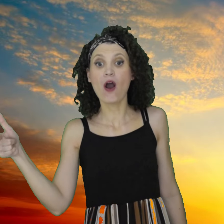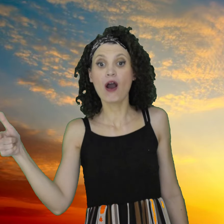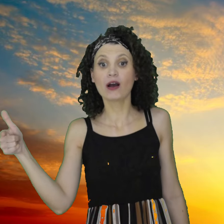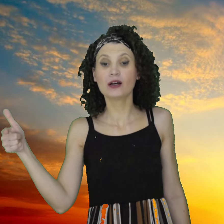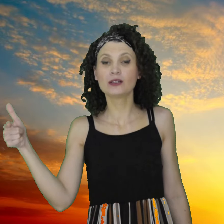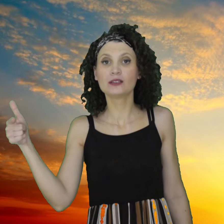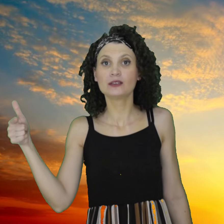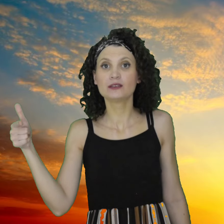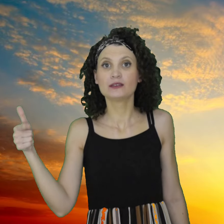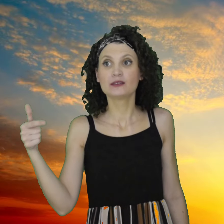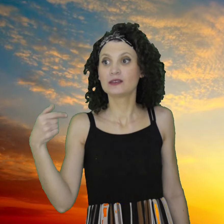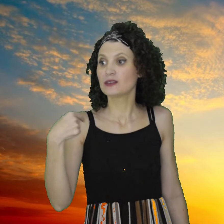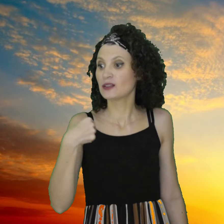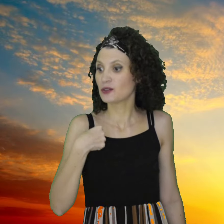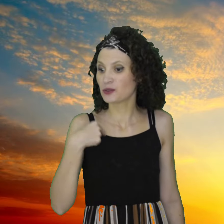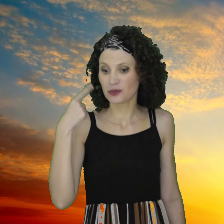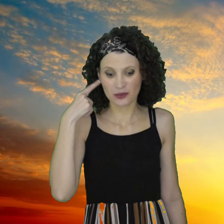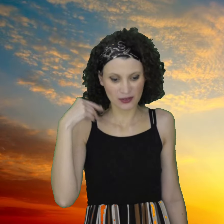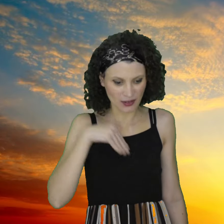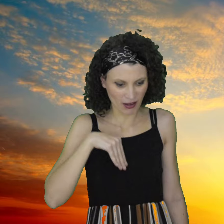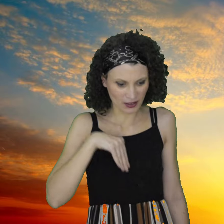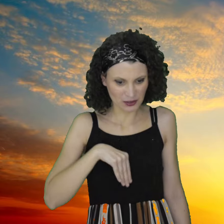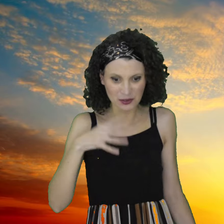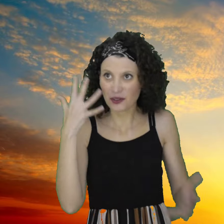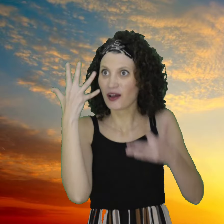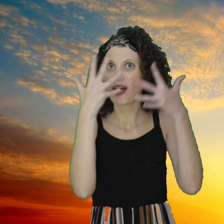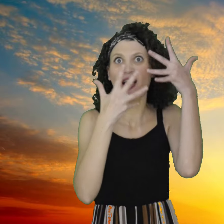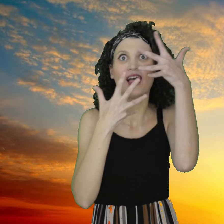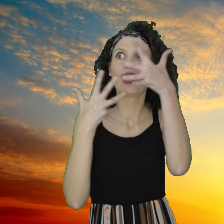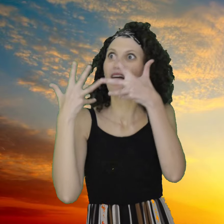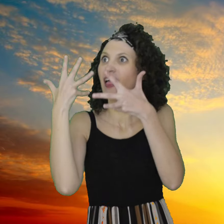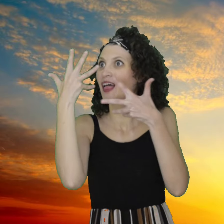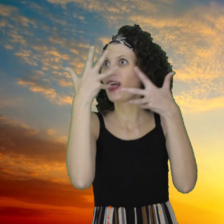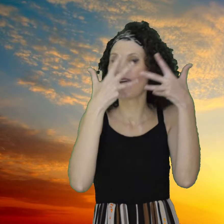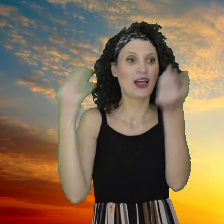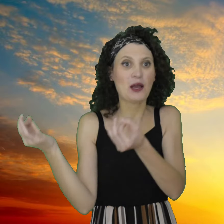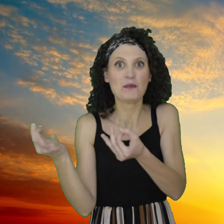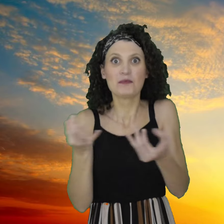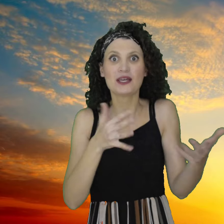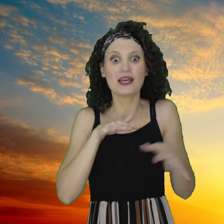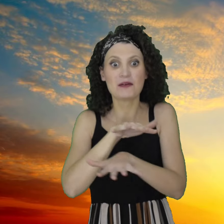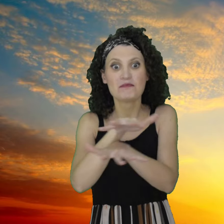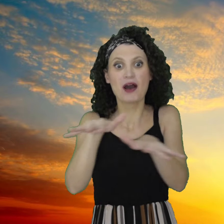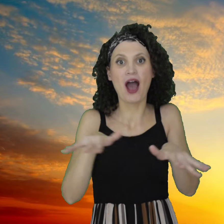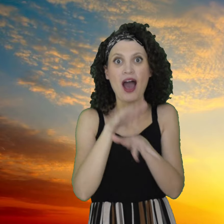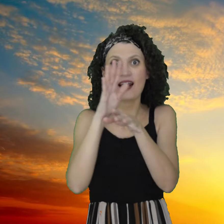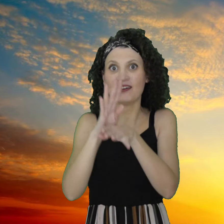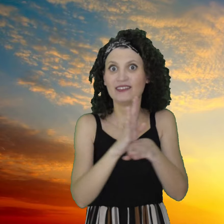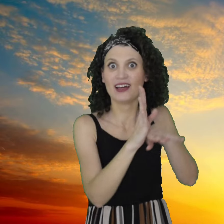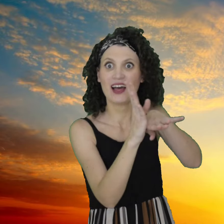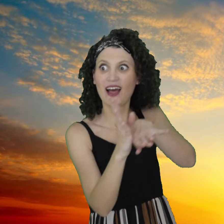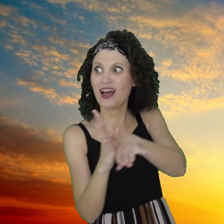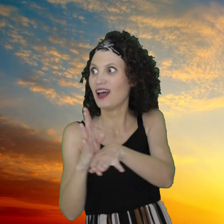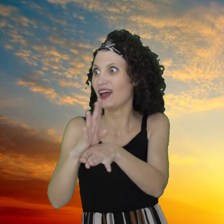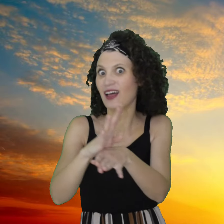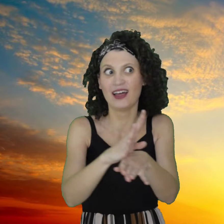Io che mi sentivo perso, una vele in mare aperto E all